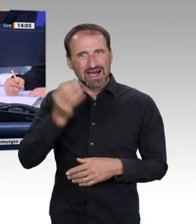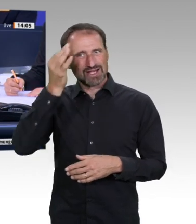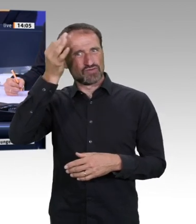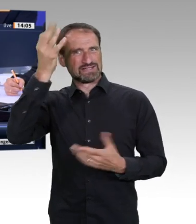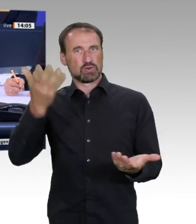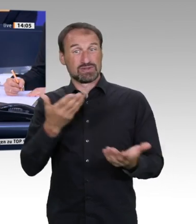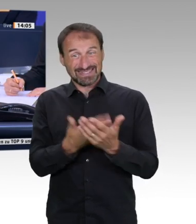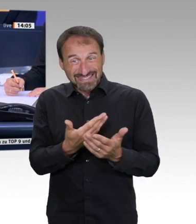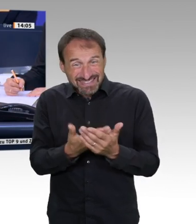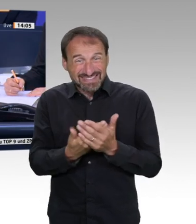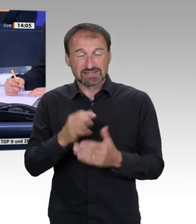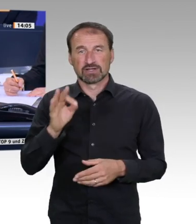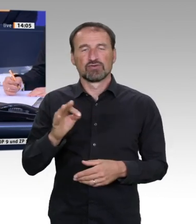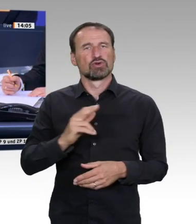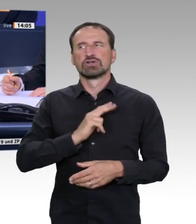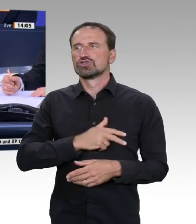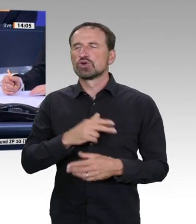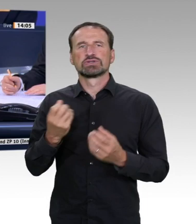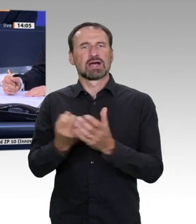Weg hat. Dauert es auch ein bisschen.